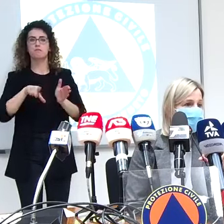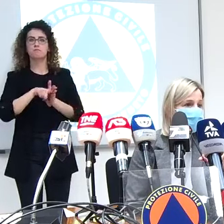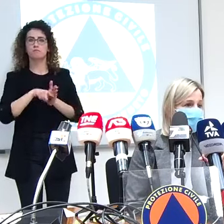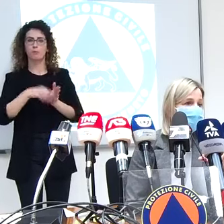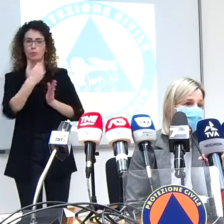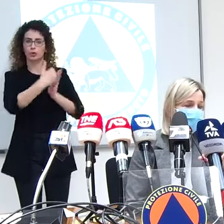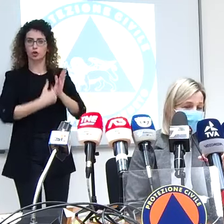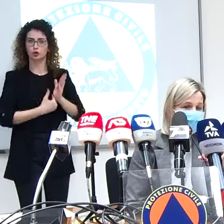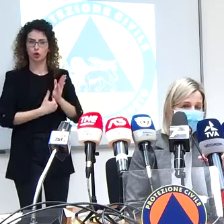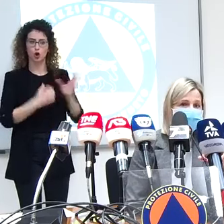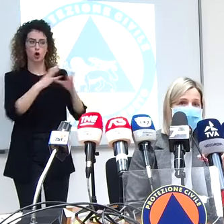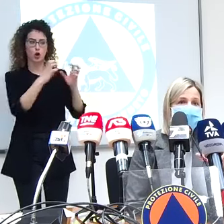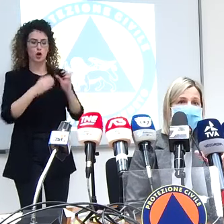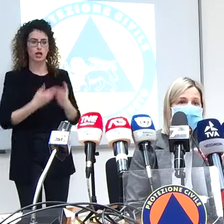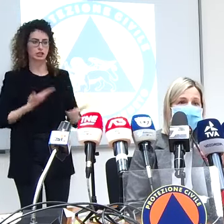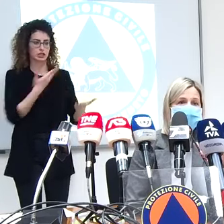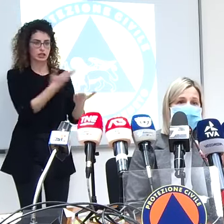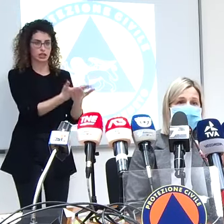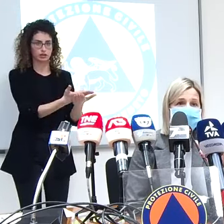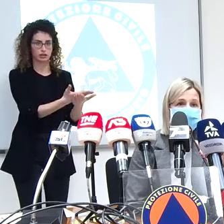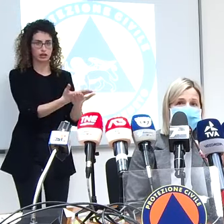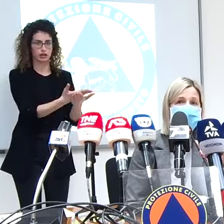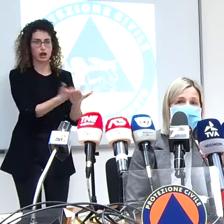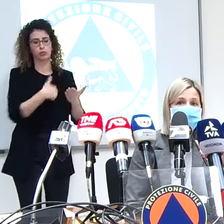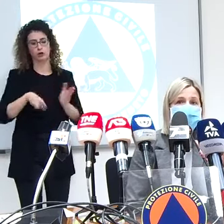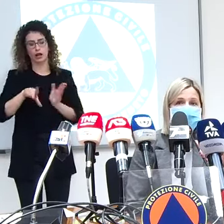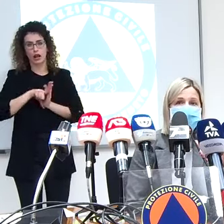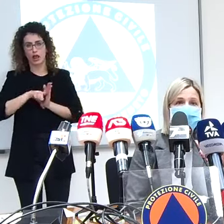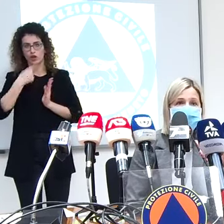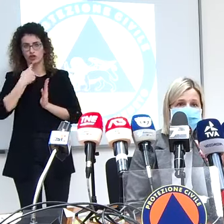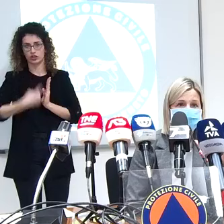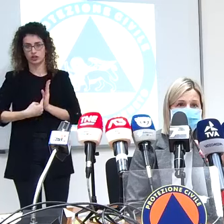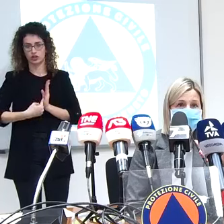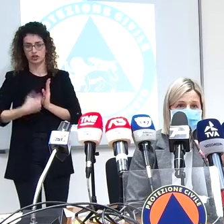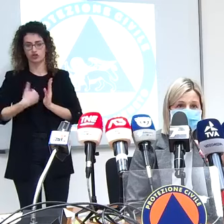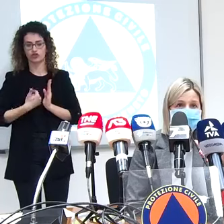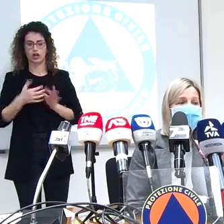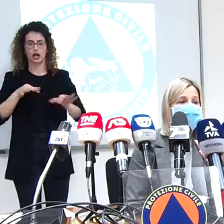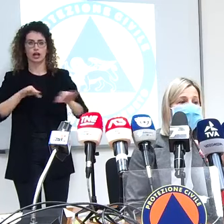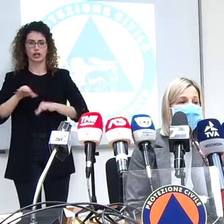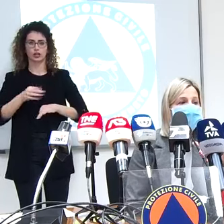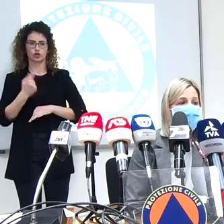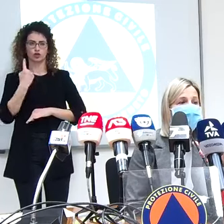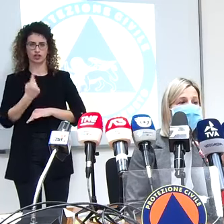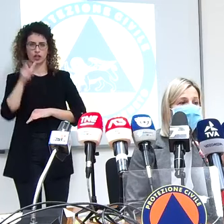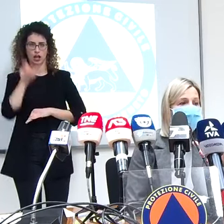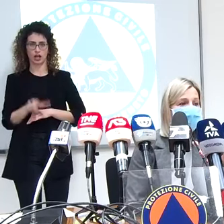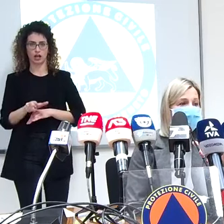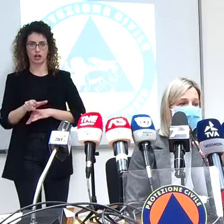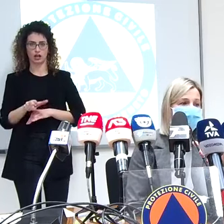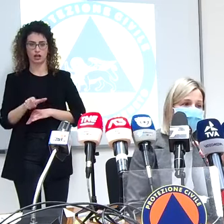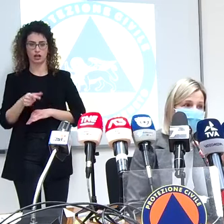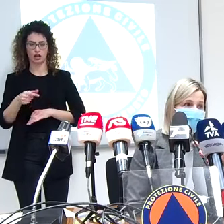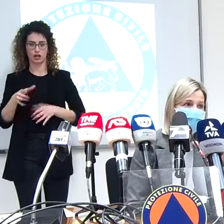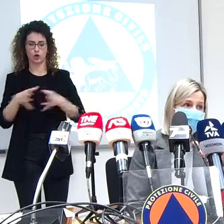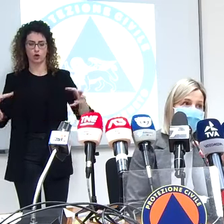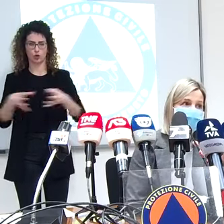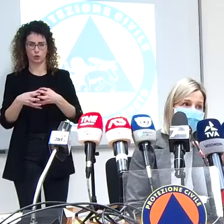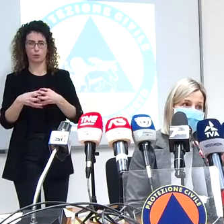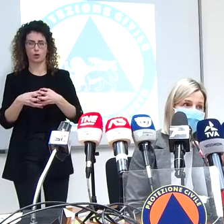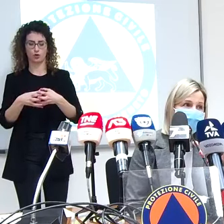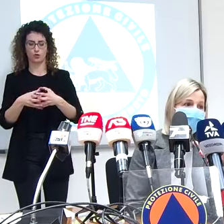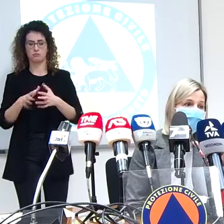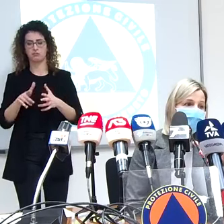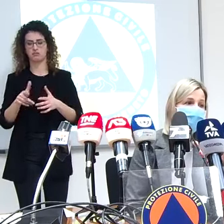anticipato è scritto anche in delibera che ci sarà una cabina di regia che verrà convocata verso fine